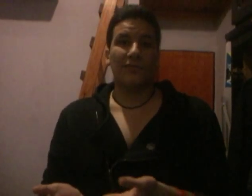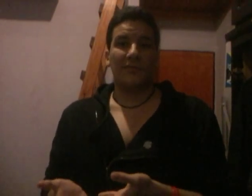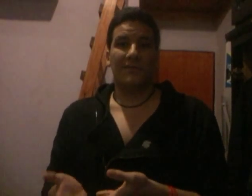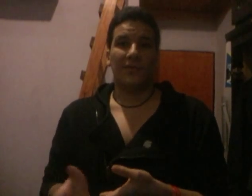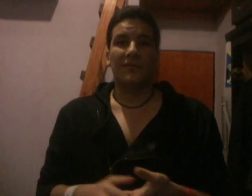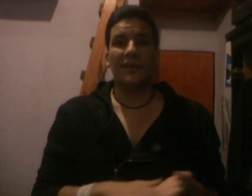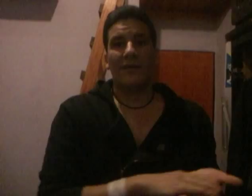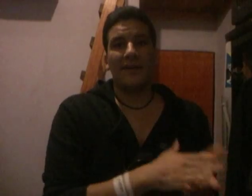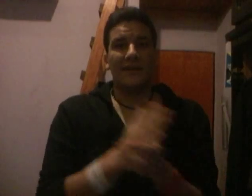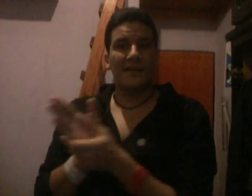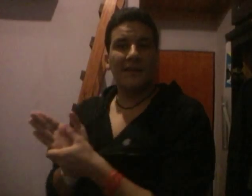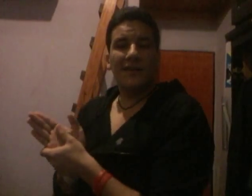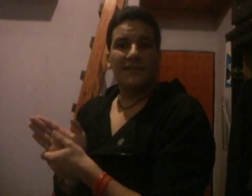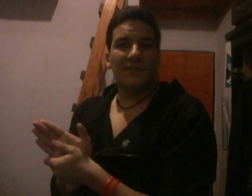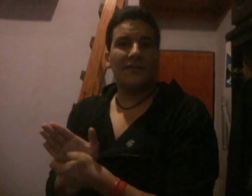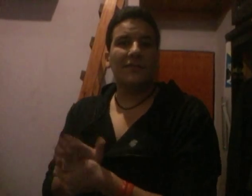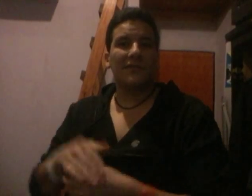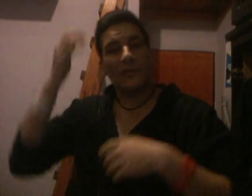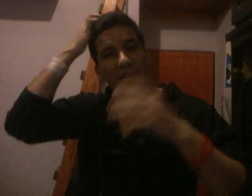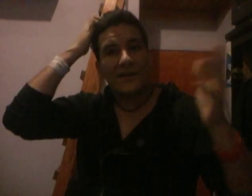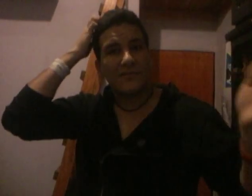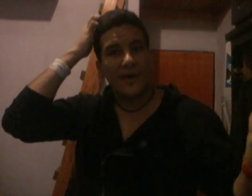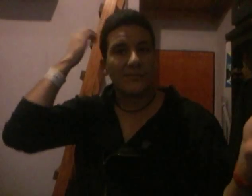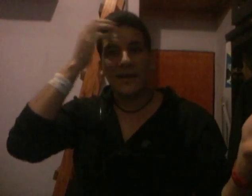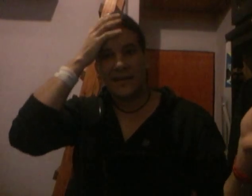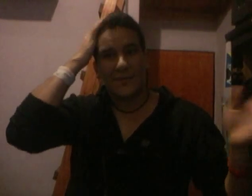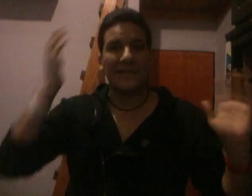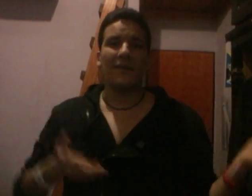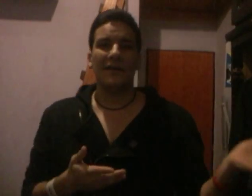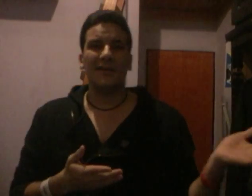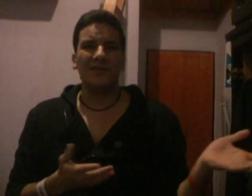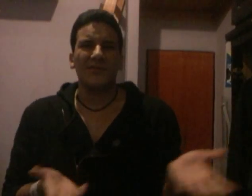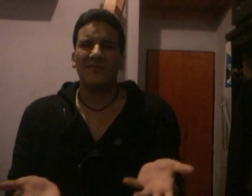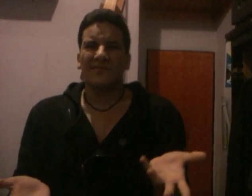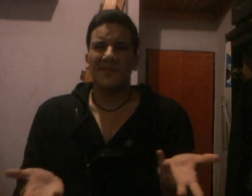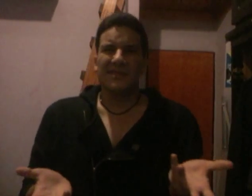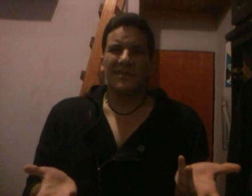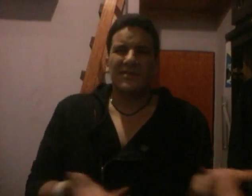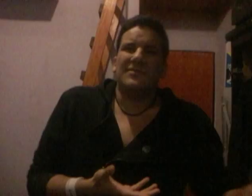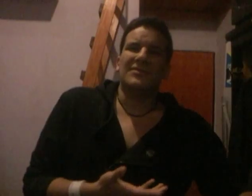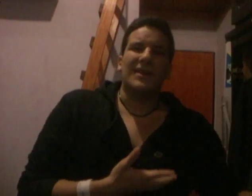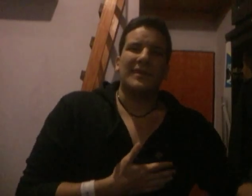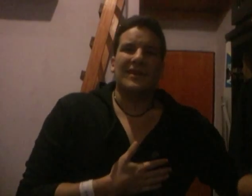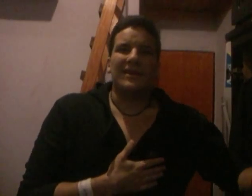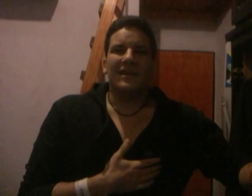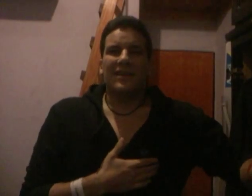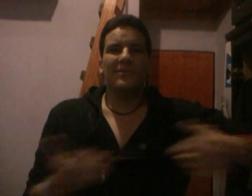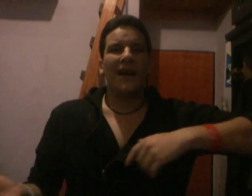Superman. Por eso él la baile, si no peleaba con Batman, la mataba. Y era como, eso no es una pelea. Y va